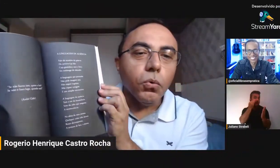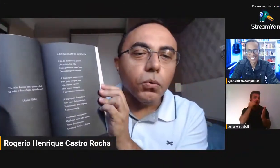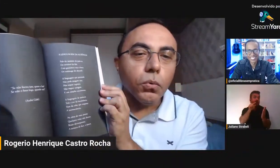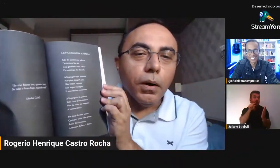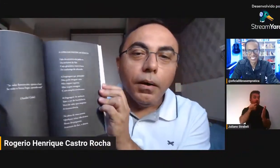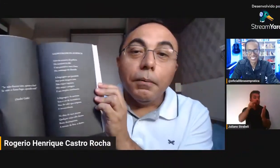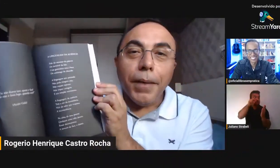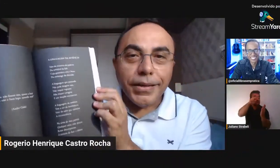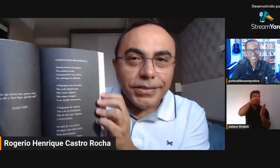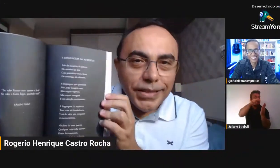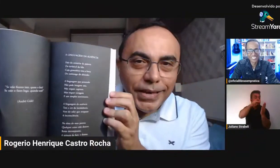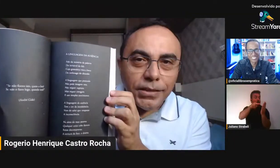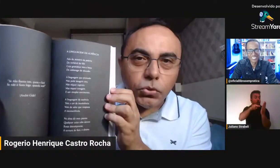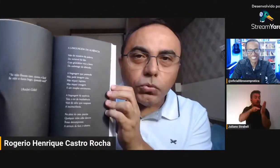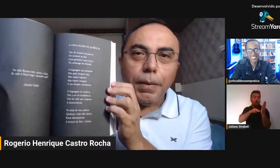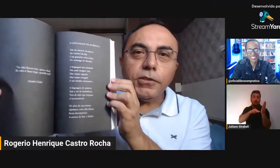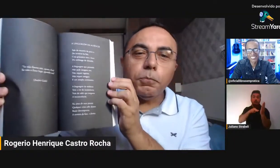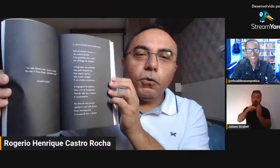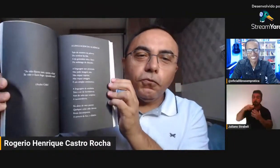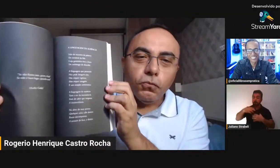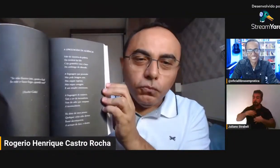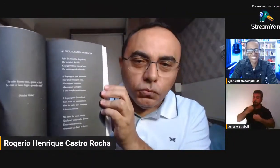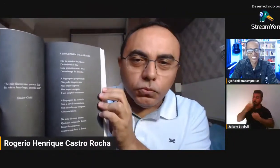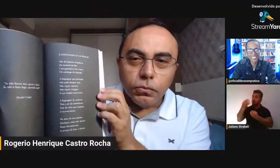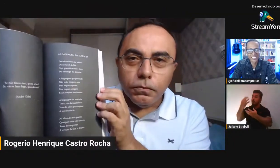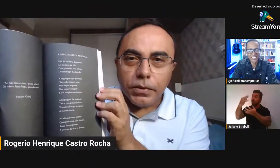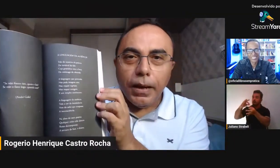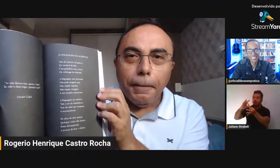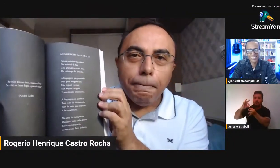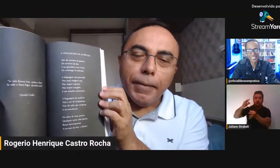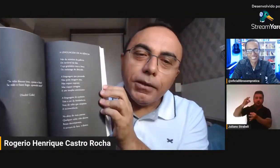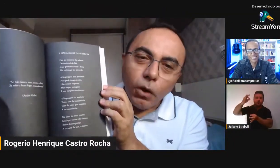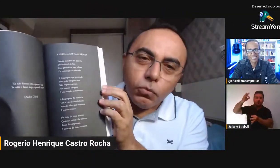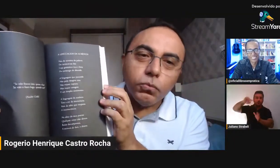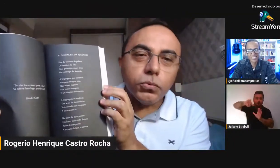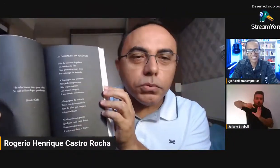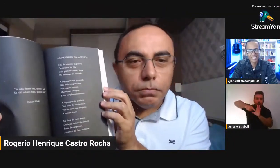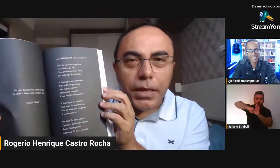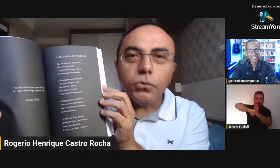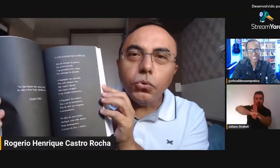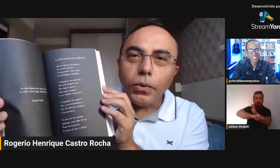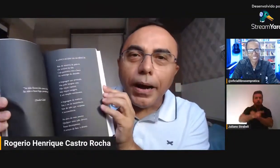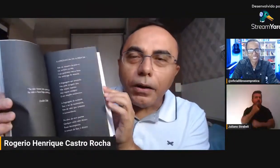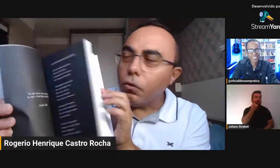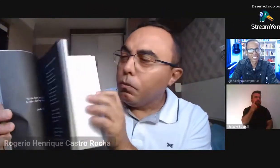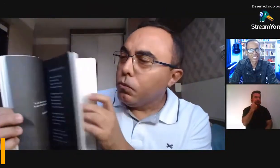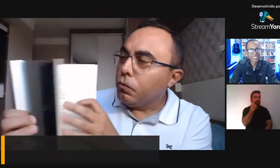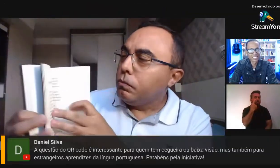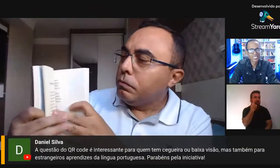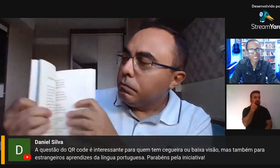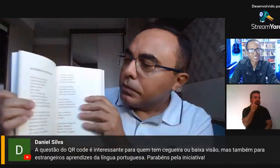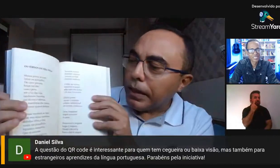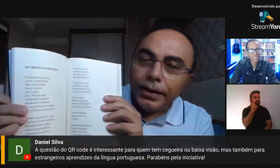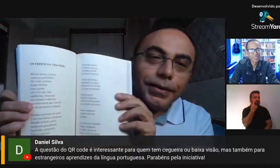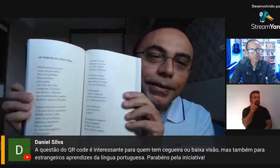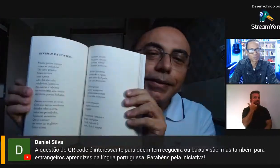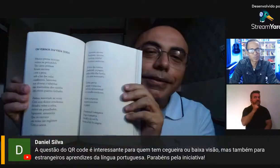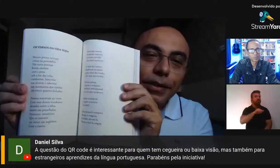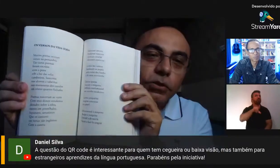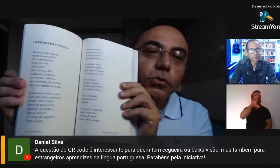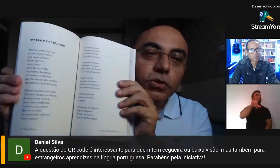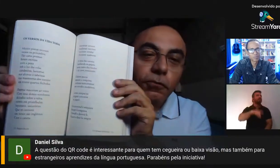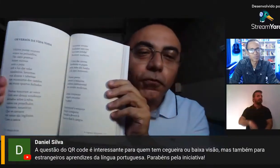mais longo, mais denso, mais profundo, tá? Alguns, menos lugar comum, tá?